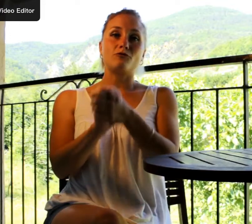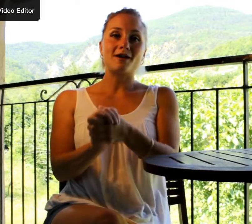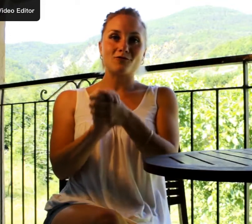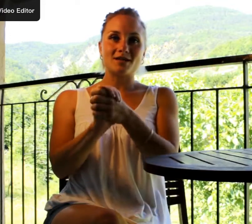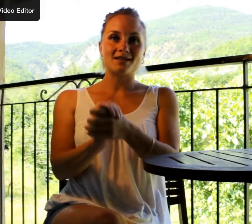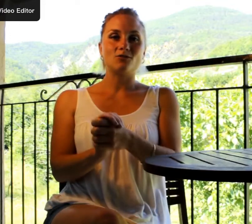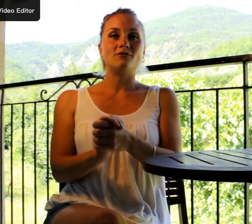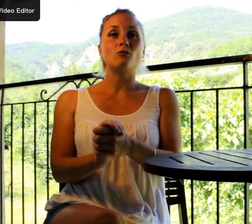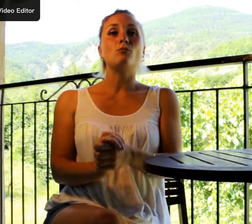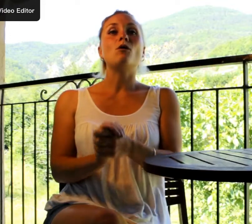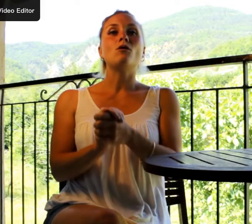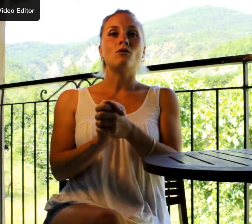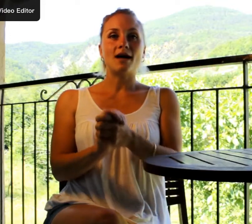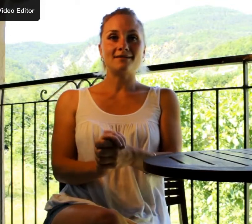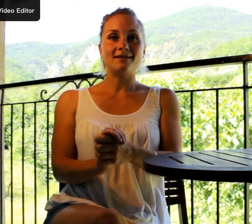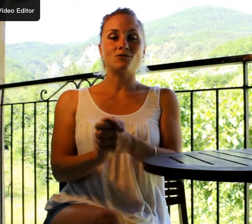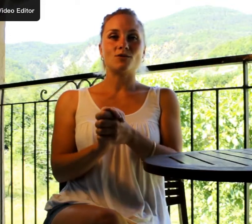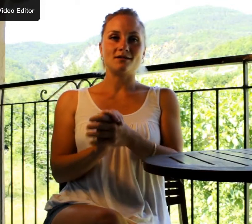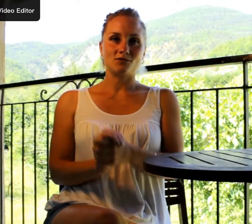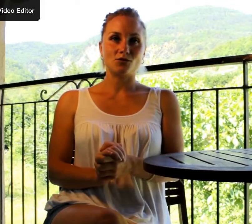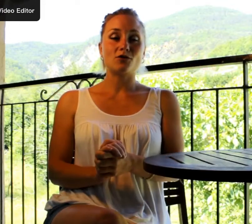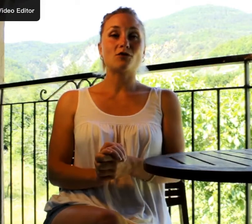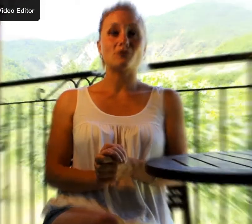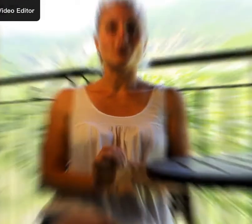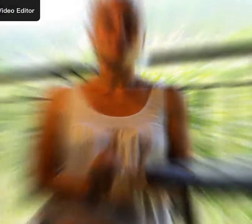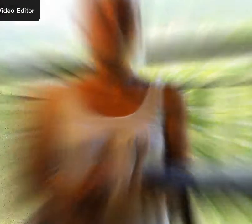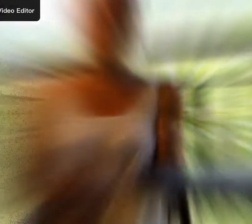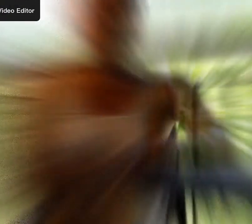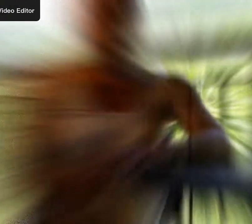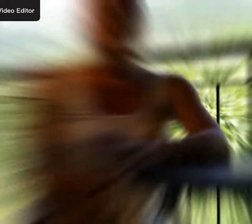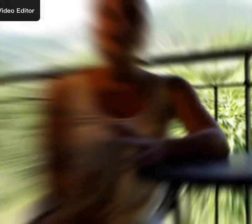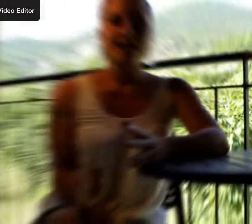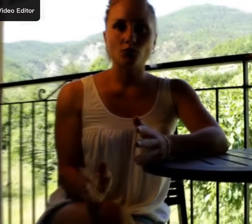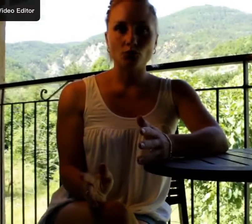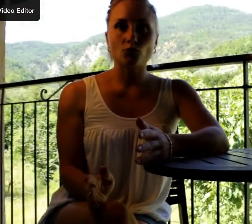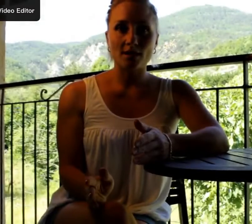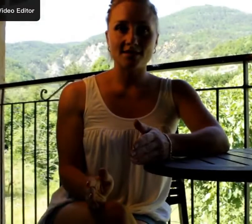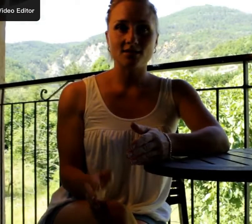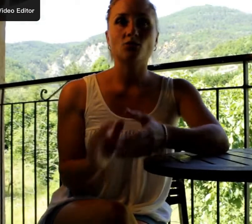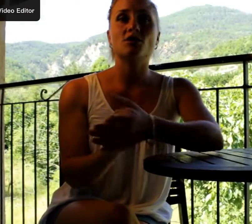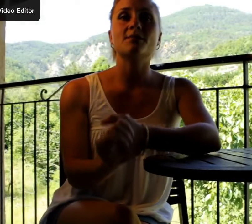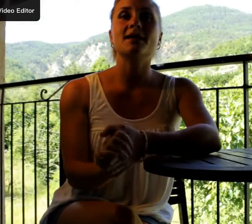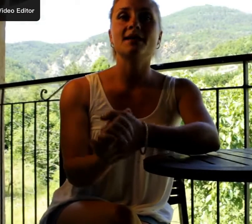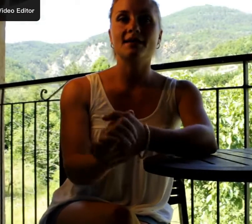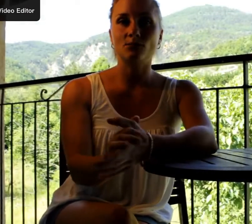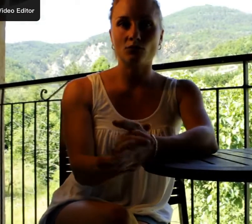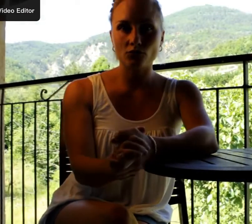favoriser le développement intellectuel de votre enfant. Il y a deux ou trois signes que j'aimerais également vous